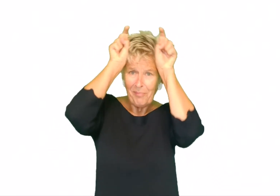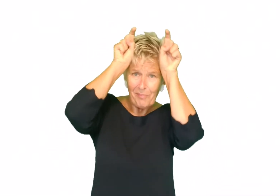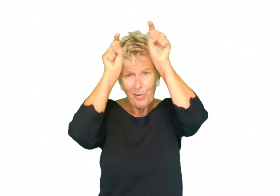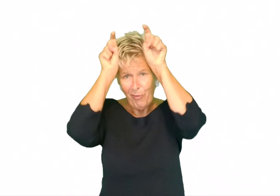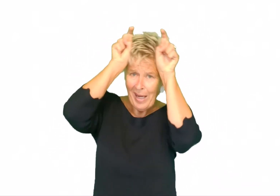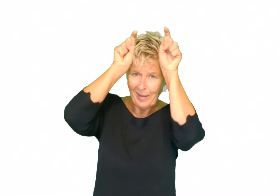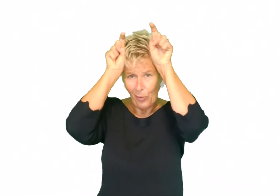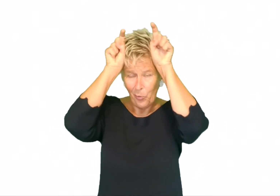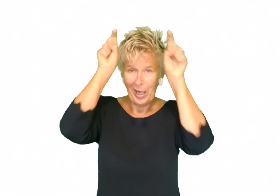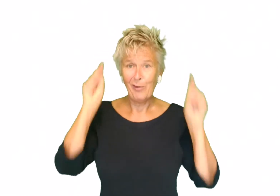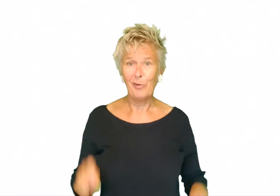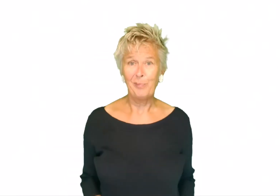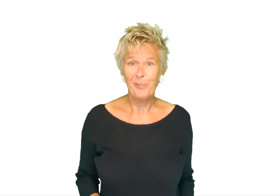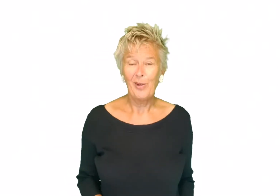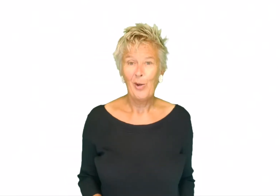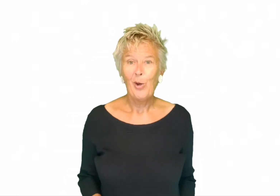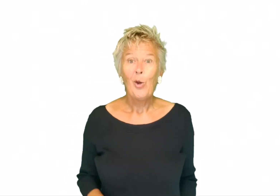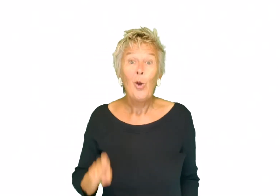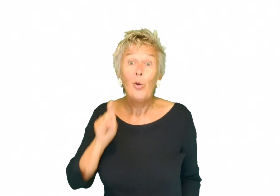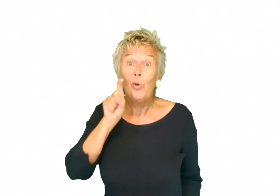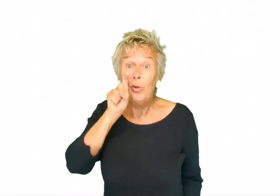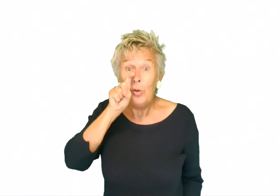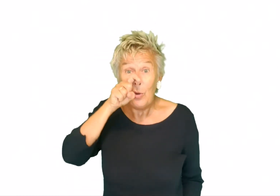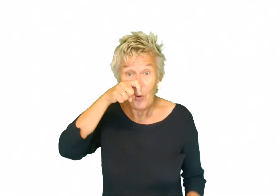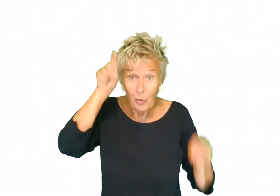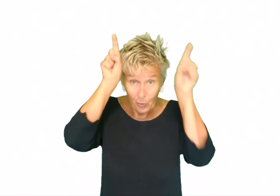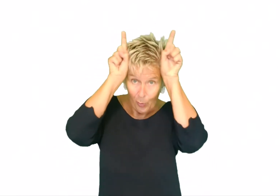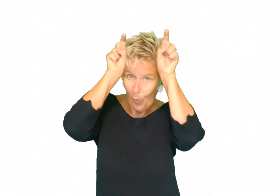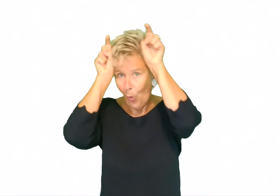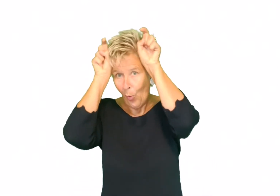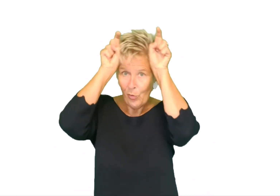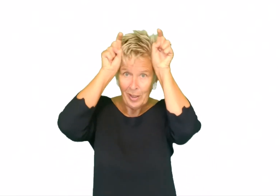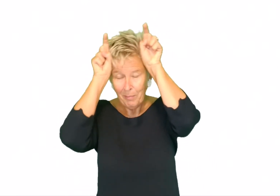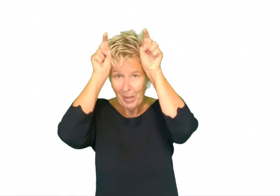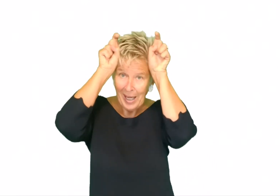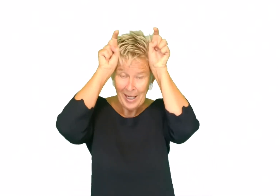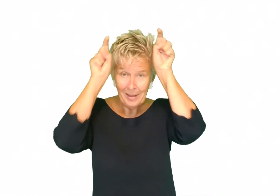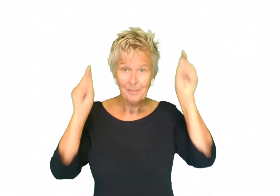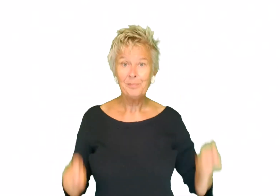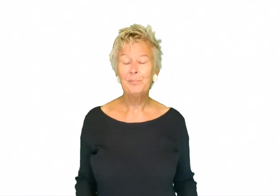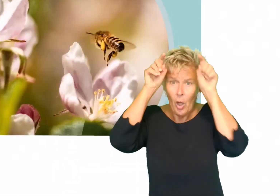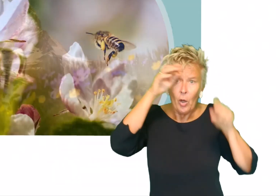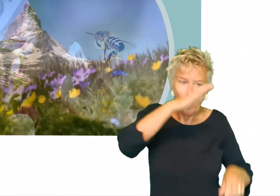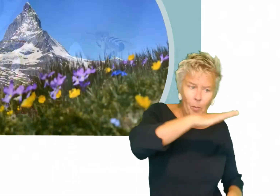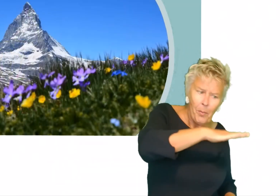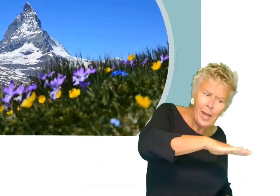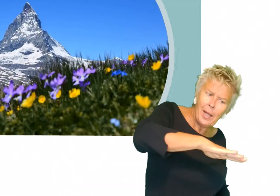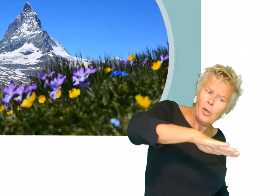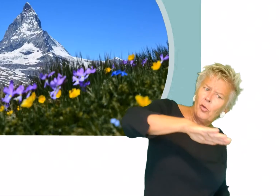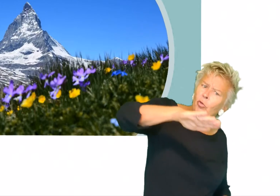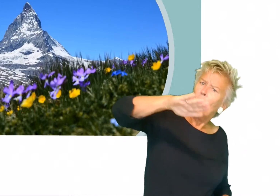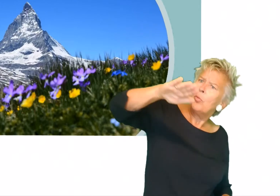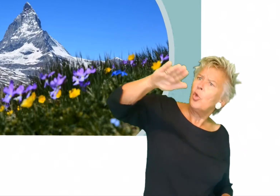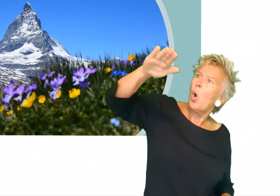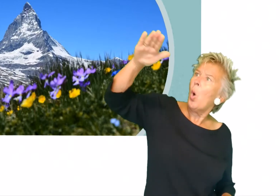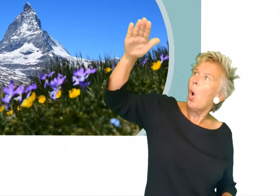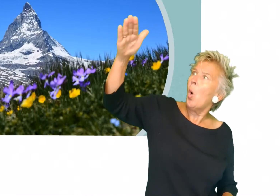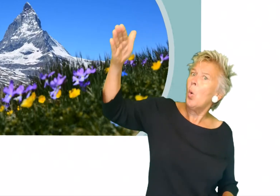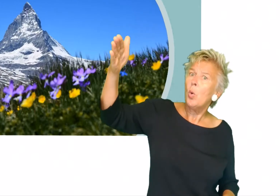beweeg daar ook even. Een drukke honing bij. Een bergtop zo hoog.